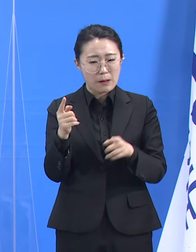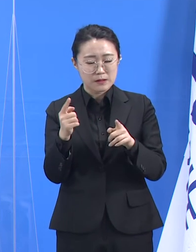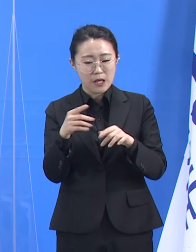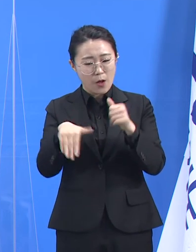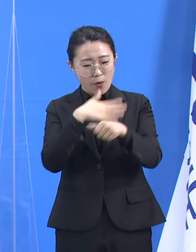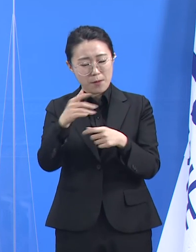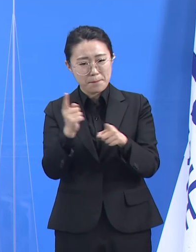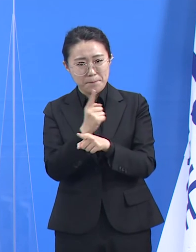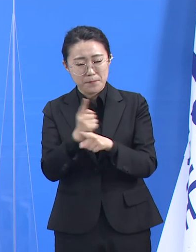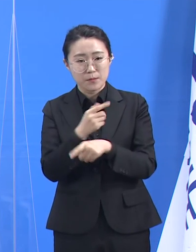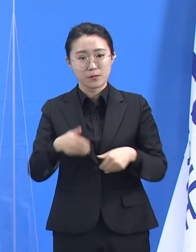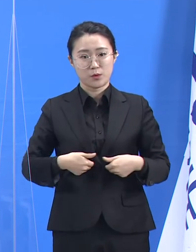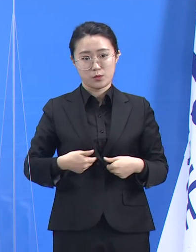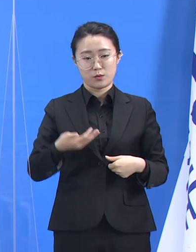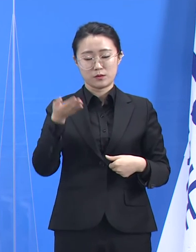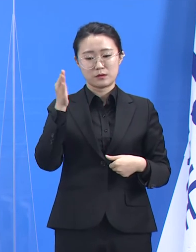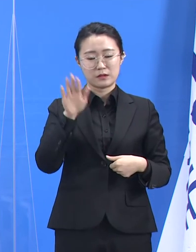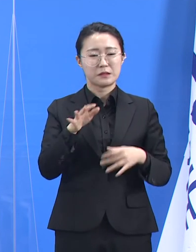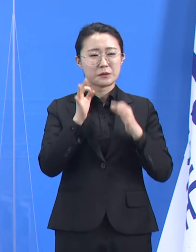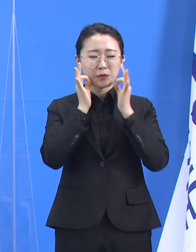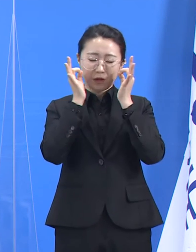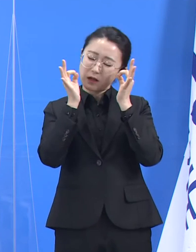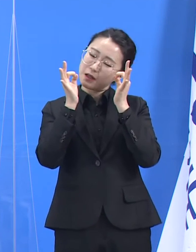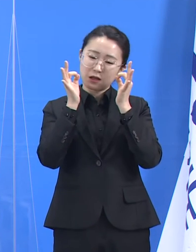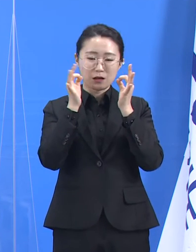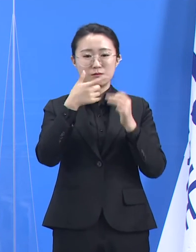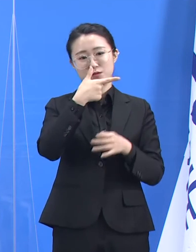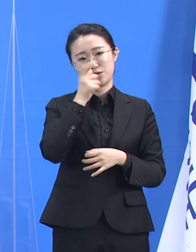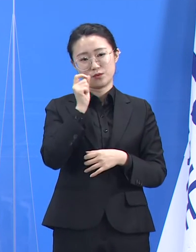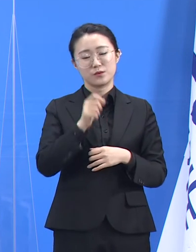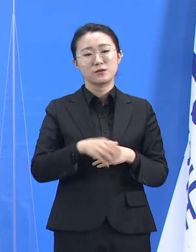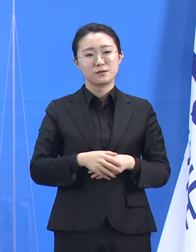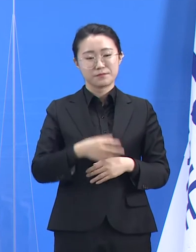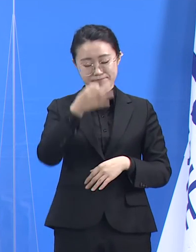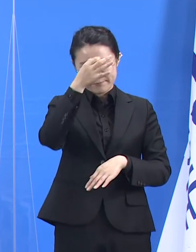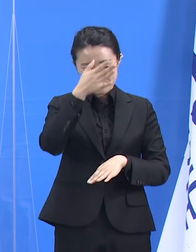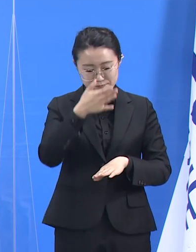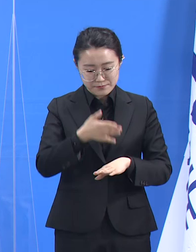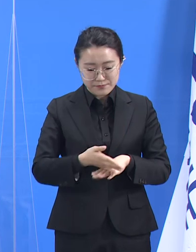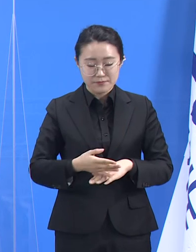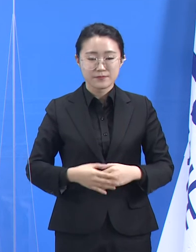노력이 충분치 않았던 것도 사실입니다. 송구한 마음입니다.